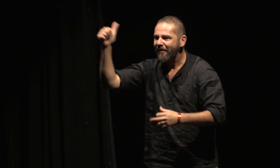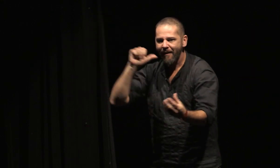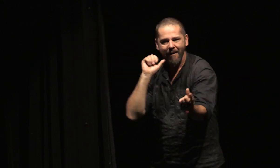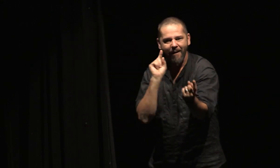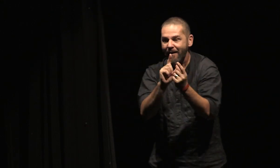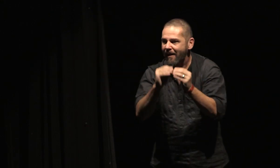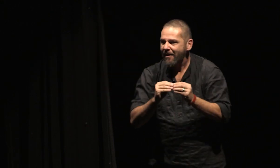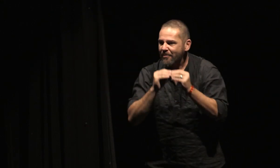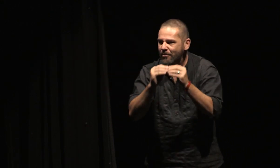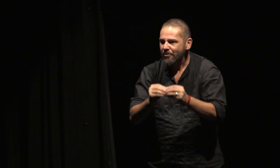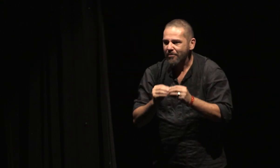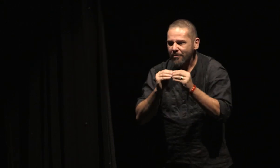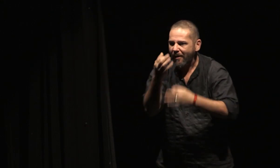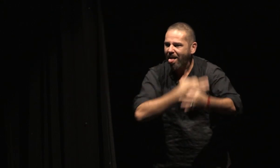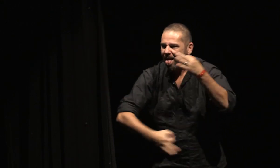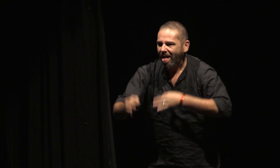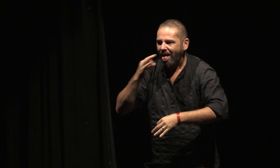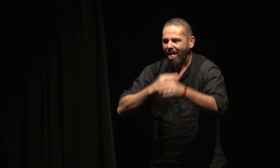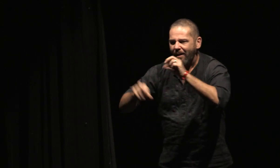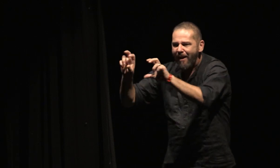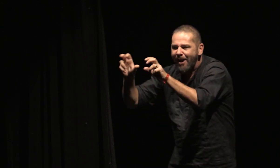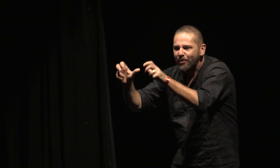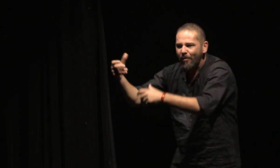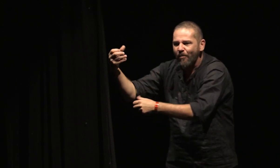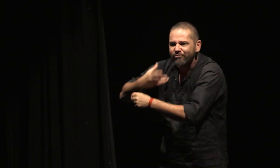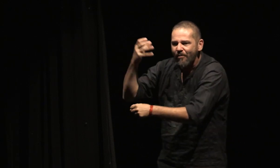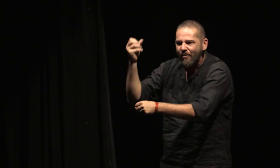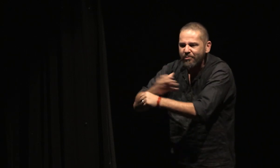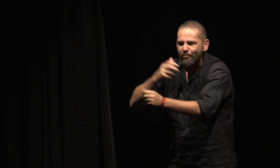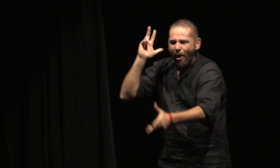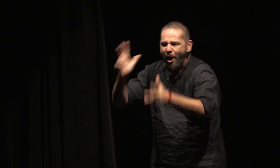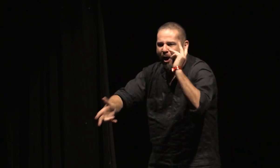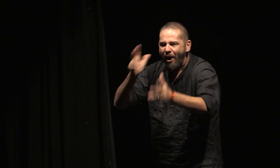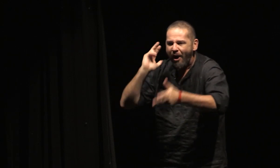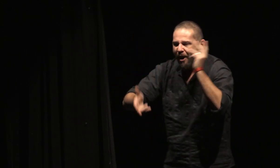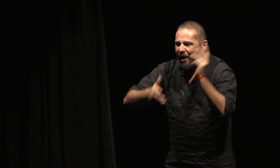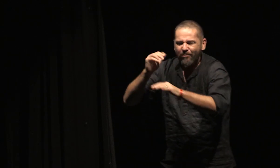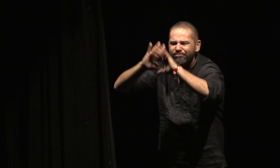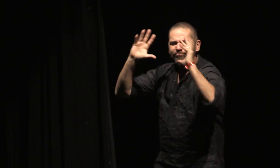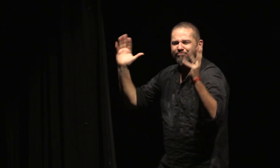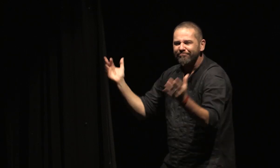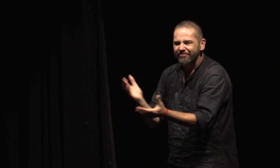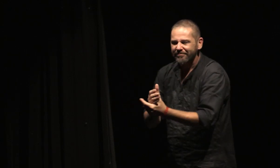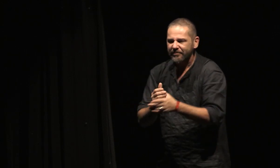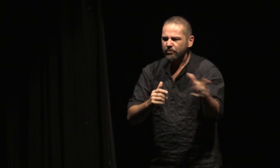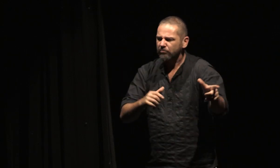Des fanfaronnades à la radio et dans les journaux. Et lorsqu'il dissimula sa toux dans un mouchoir, je lui demandai,